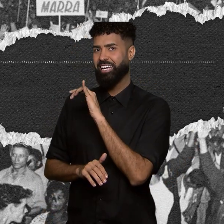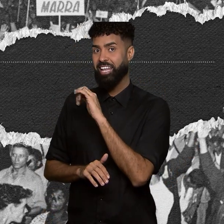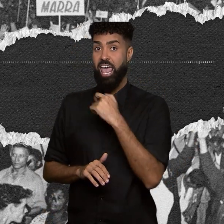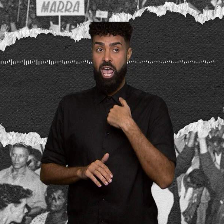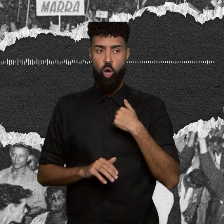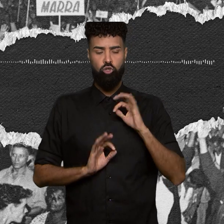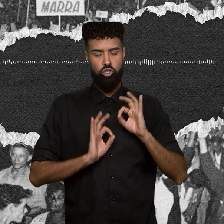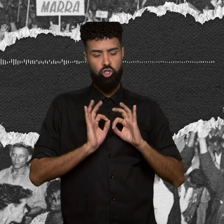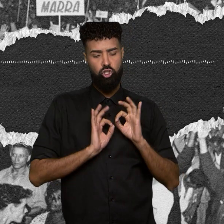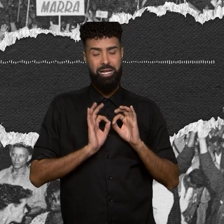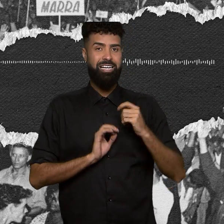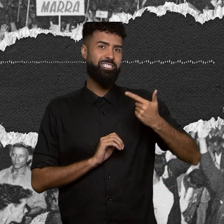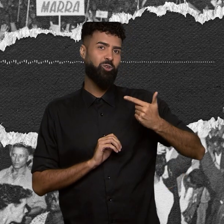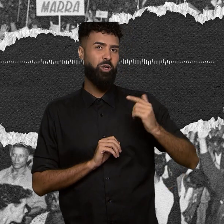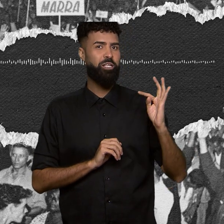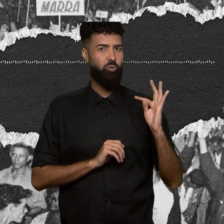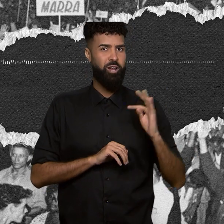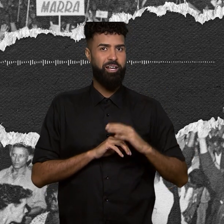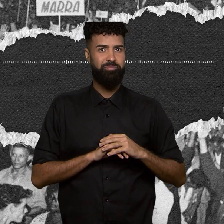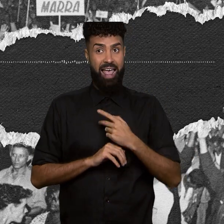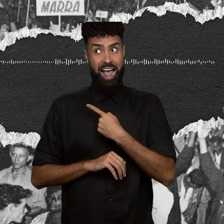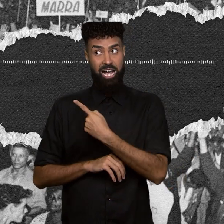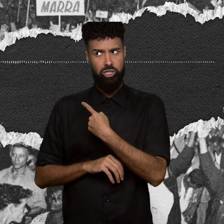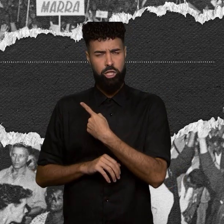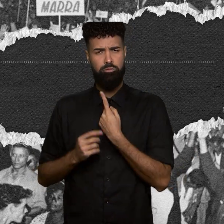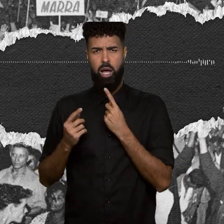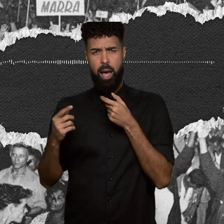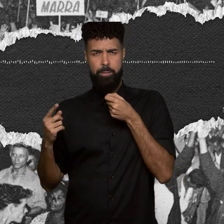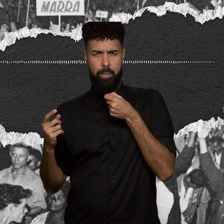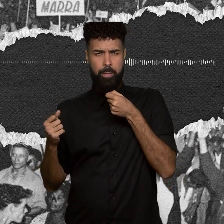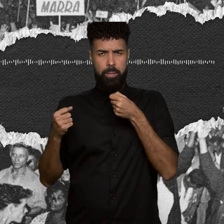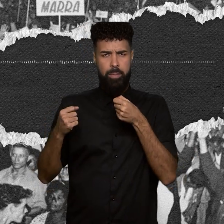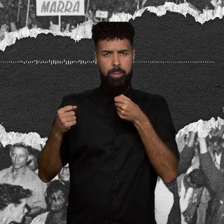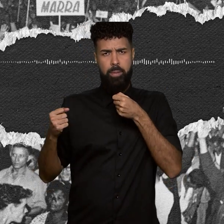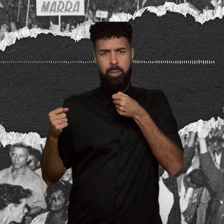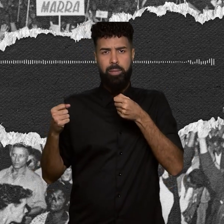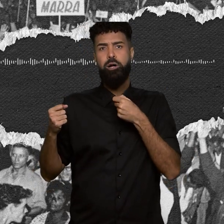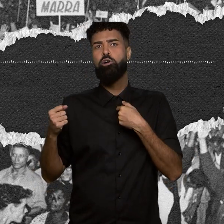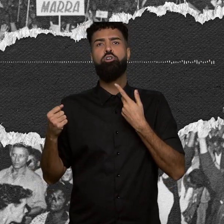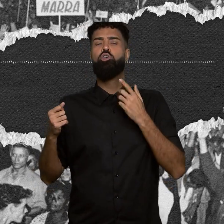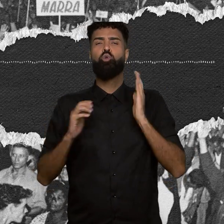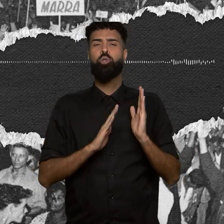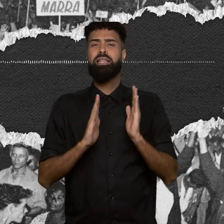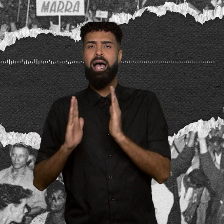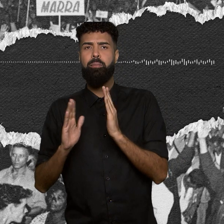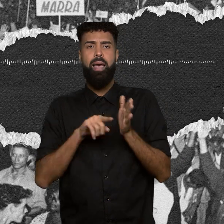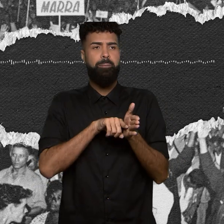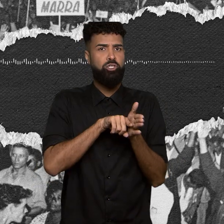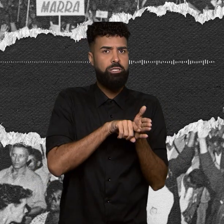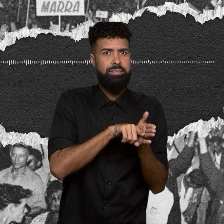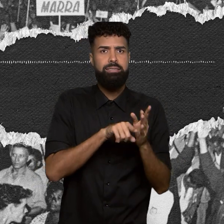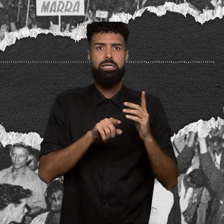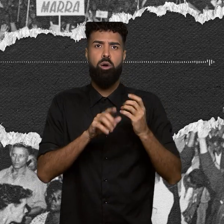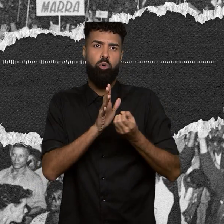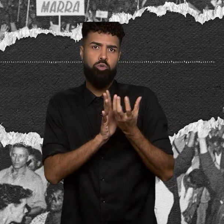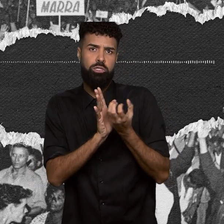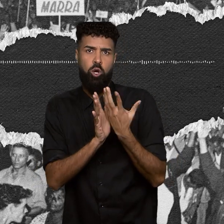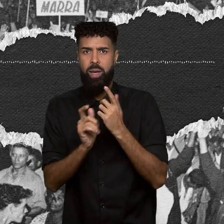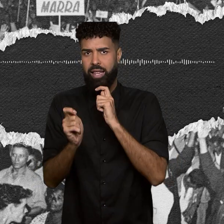temporada. A nossa dobradinha segue em todas as etapas do projeto. Pesquisa histórica, produção, entrevistas, roteiro, montagem e pós